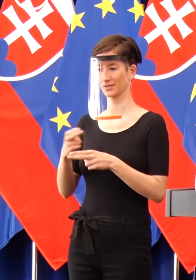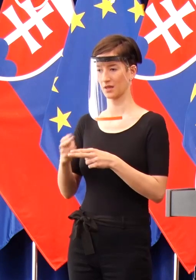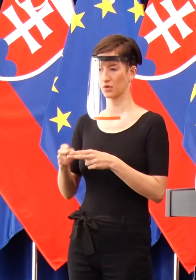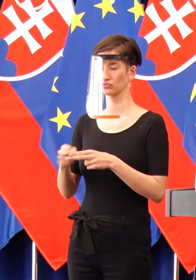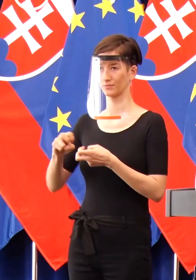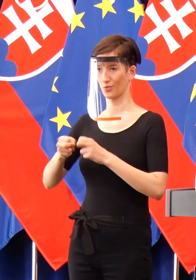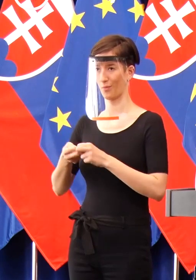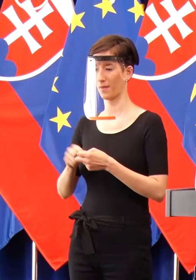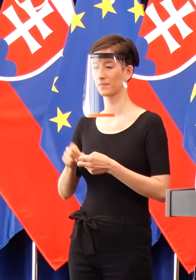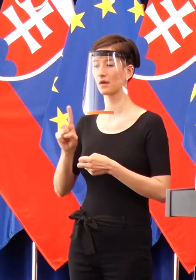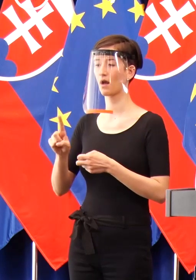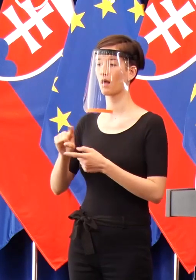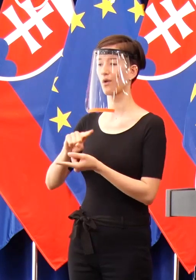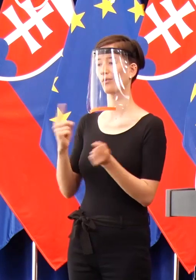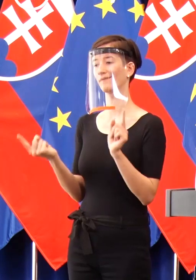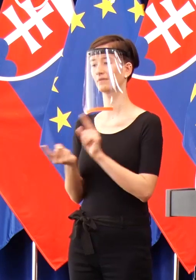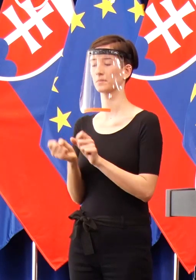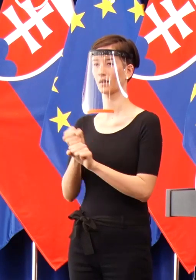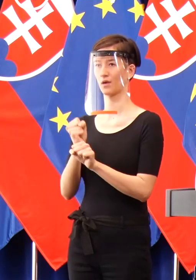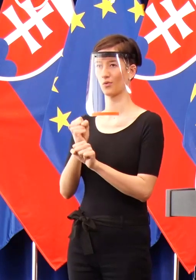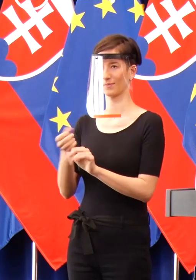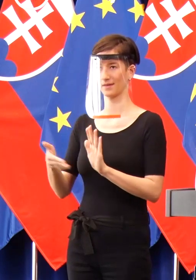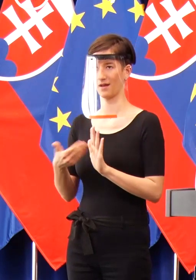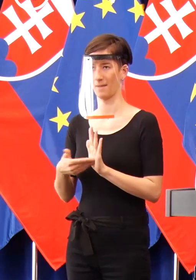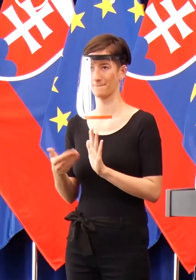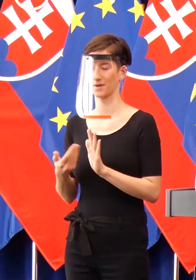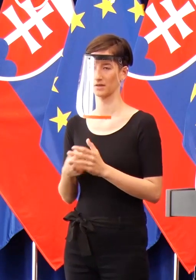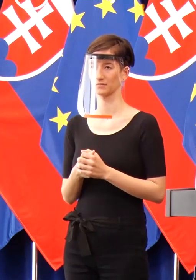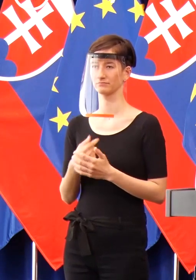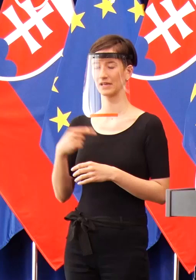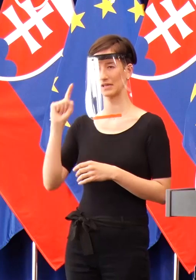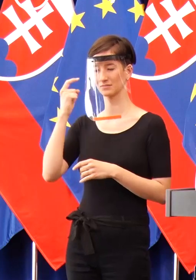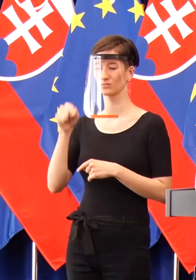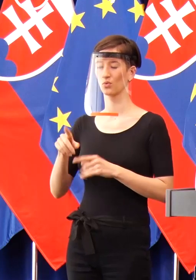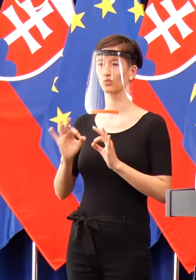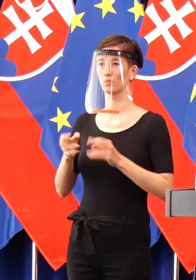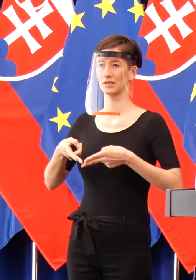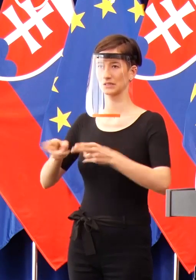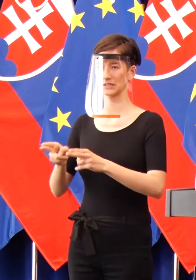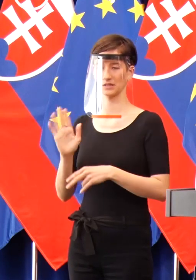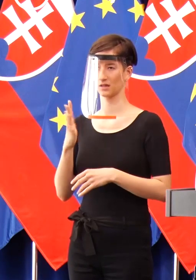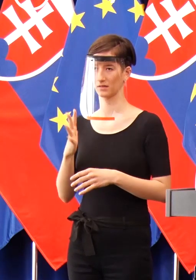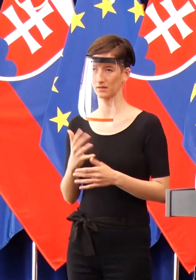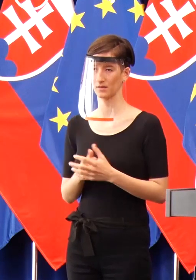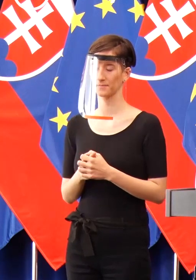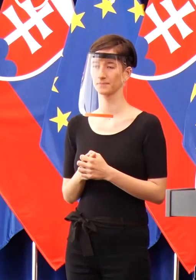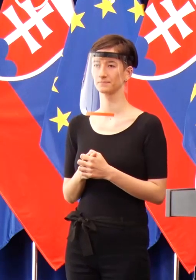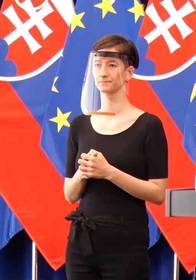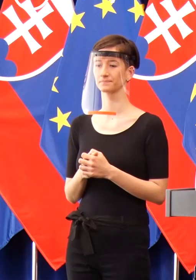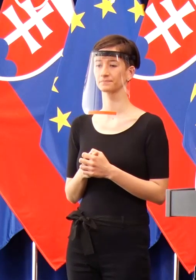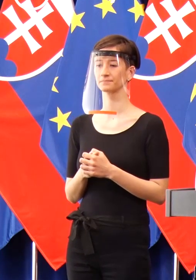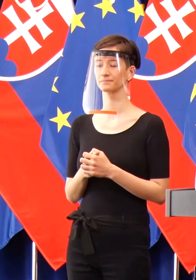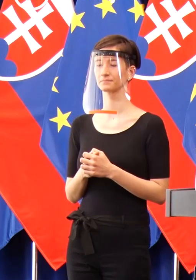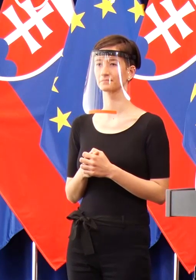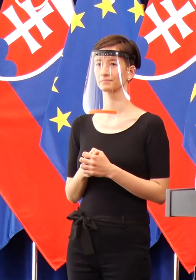kampaň. Toto nie je dobrá cesta a takýmto spôsobom, údermi od chrpta, nebudeme